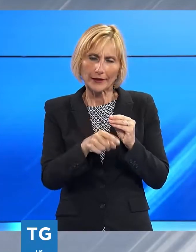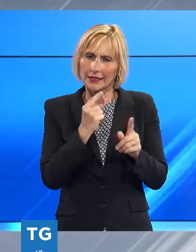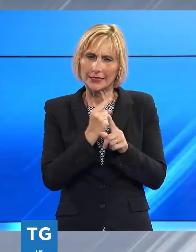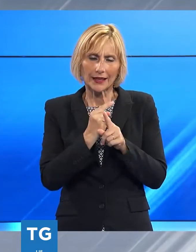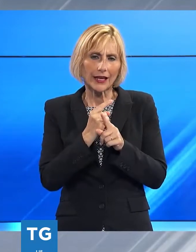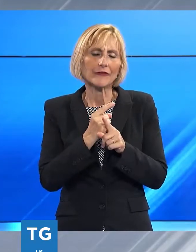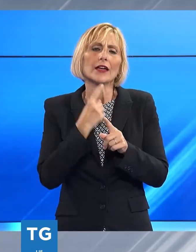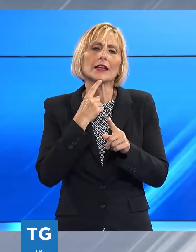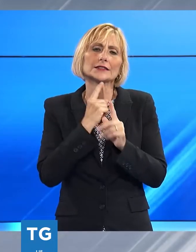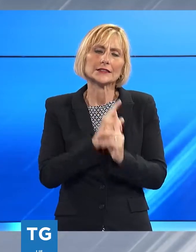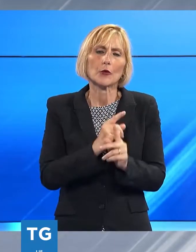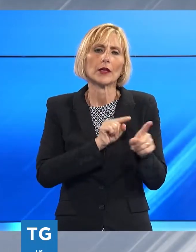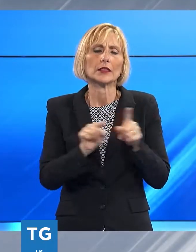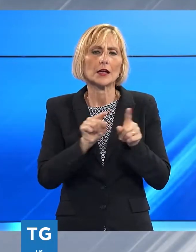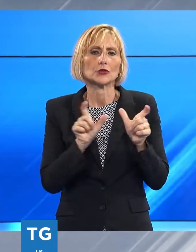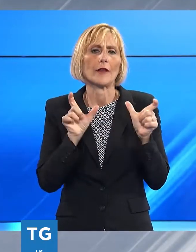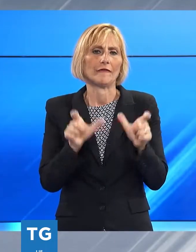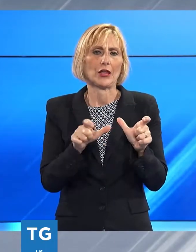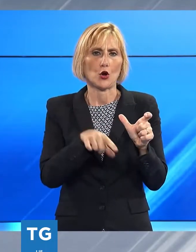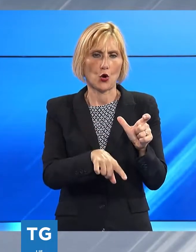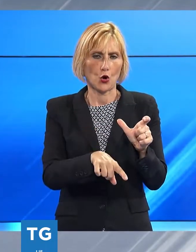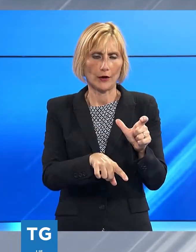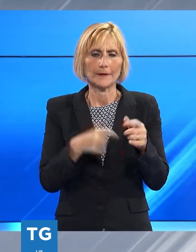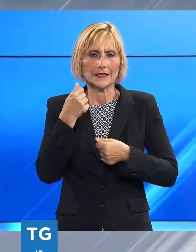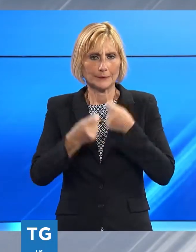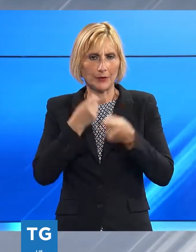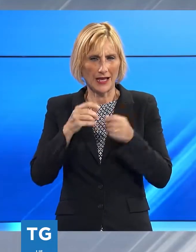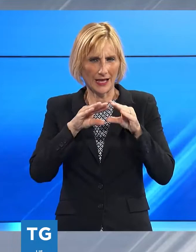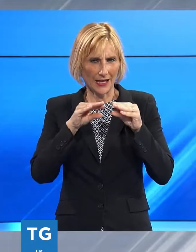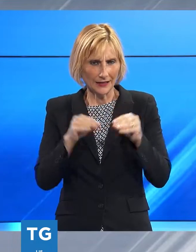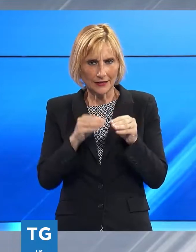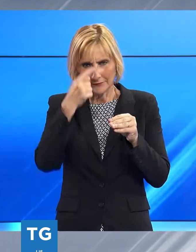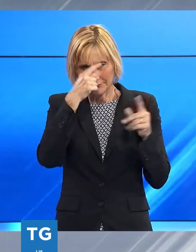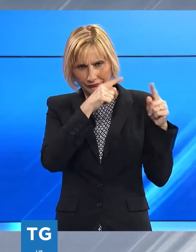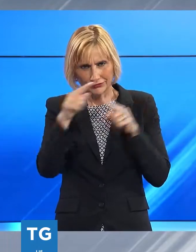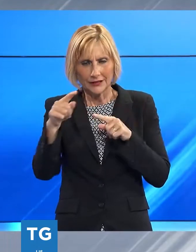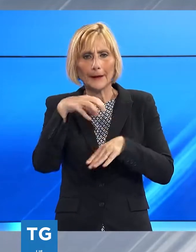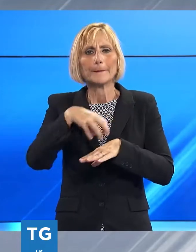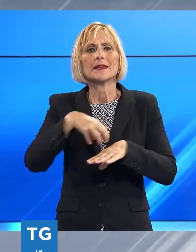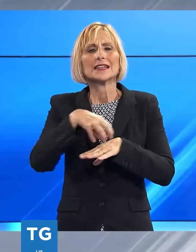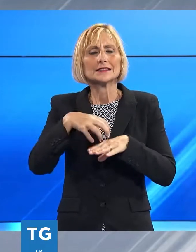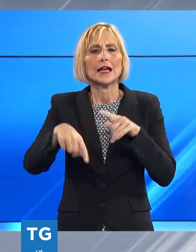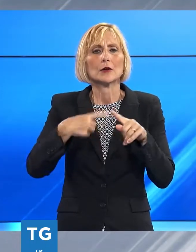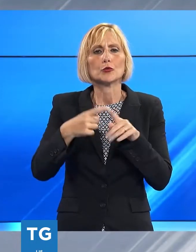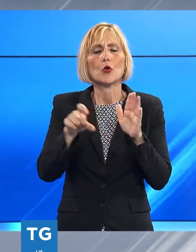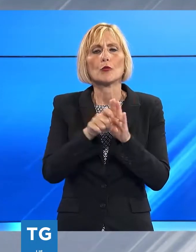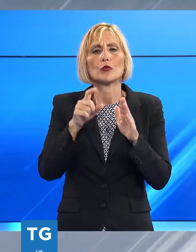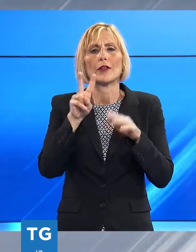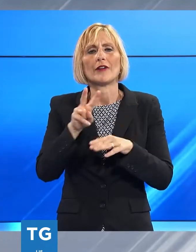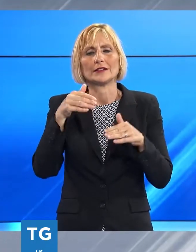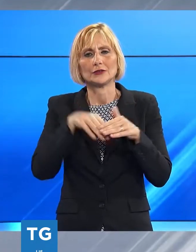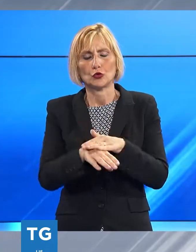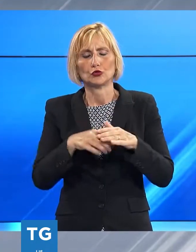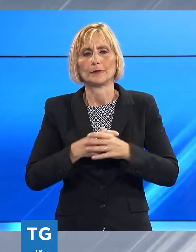enti e nel rispetto dei vincoli i costi della realizzazione sono già interamente finanziati da Ministero e Comune di Vagli-Sotto abbiamo